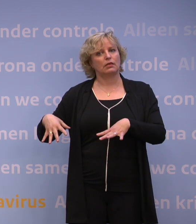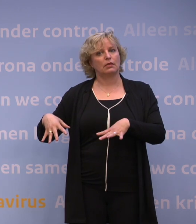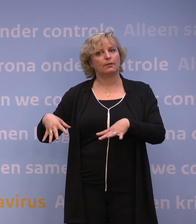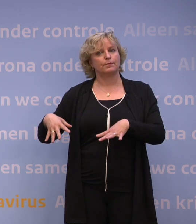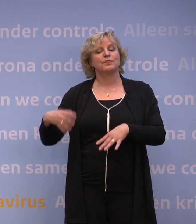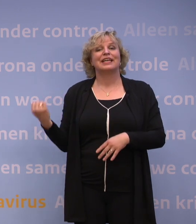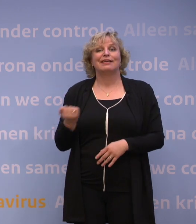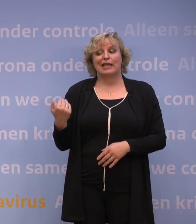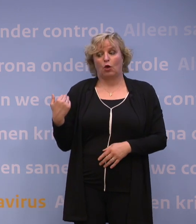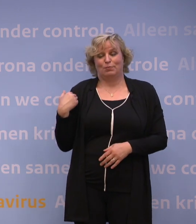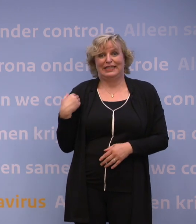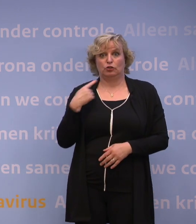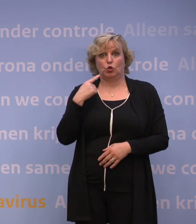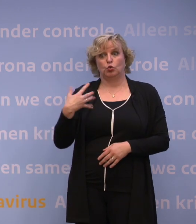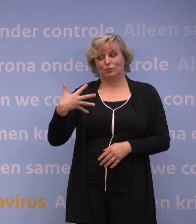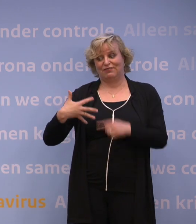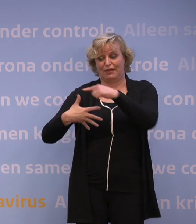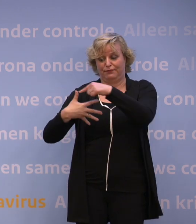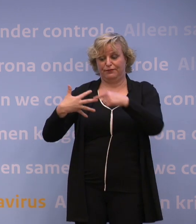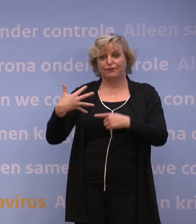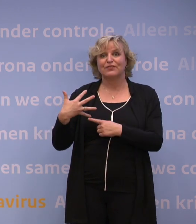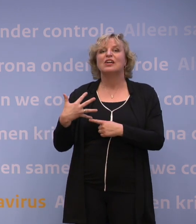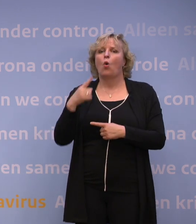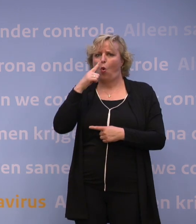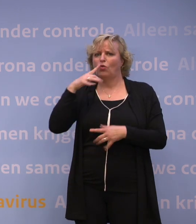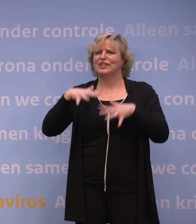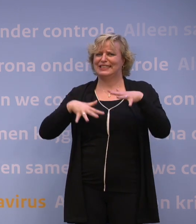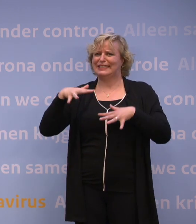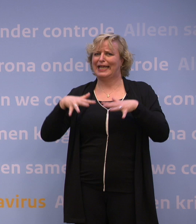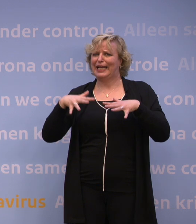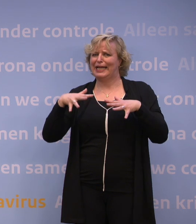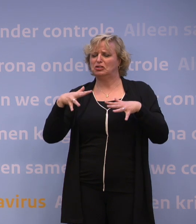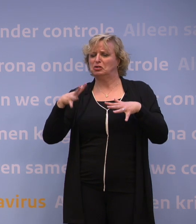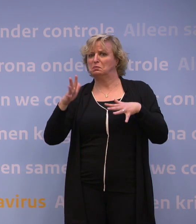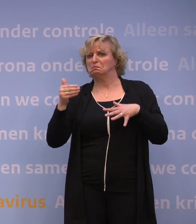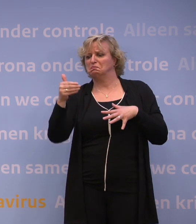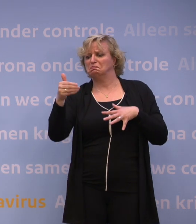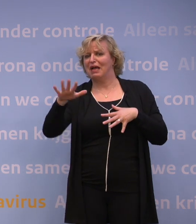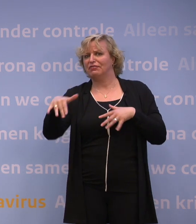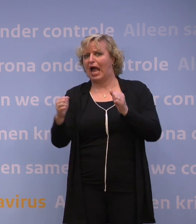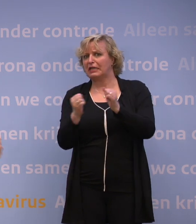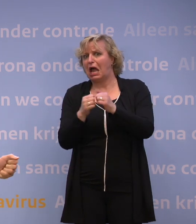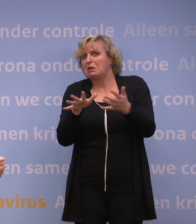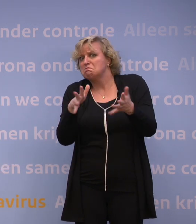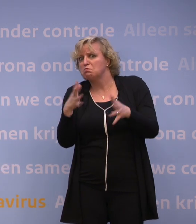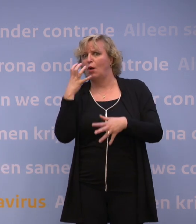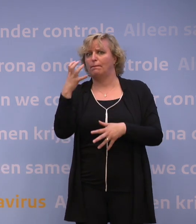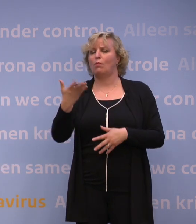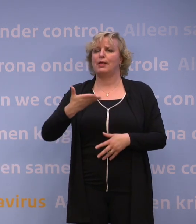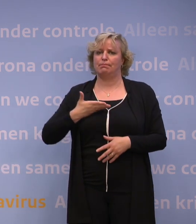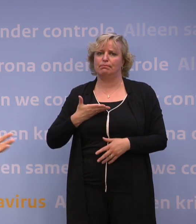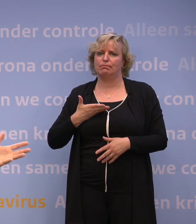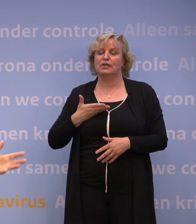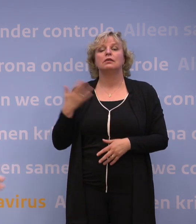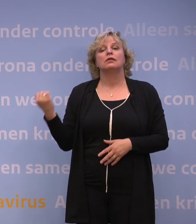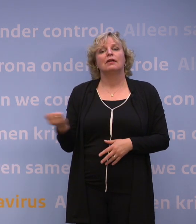deze vijf factoren net even op, zijn er echt nog onzekerheden die je later in dit najaar een probleem kunnen opleveren. En vandaar dat